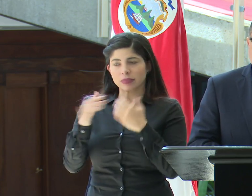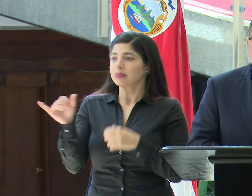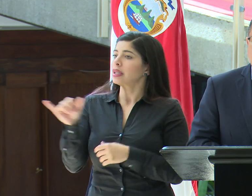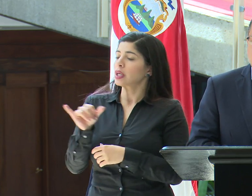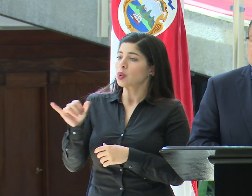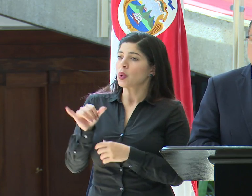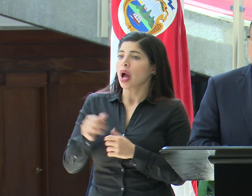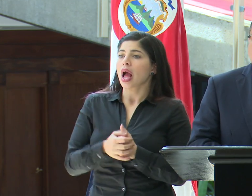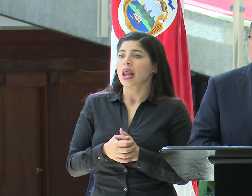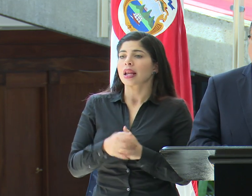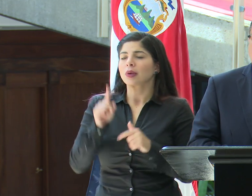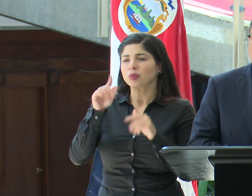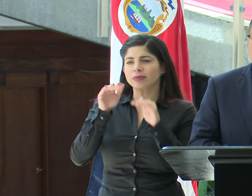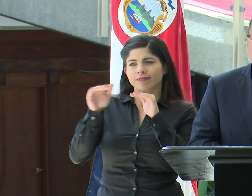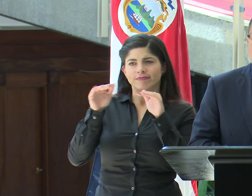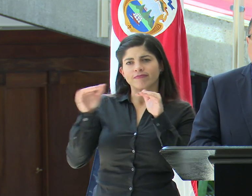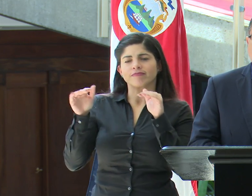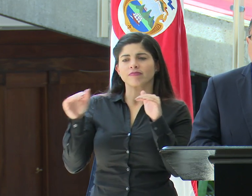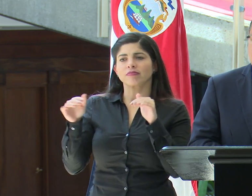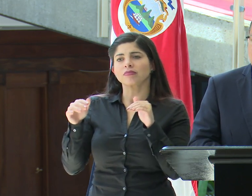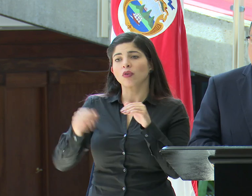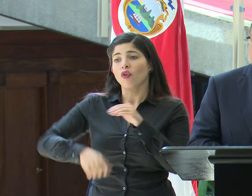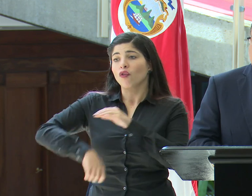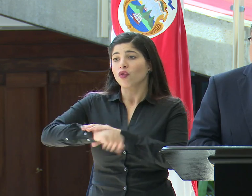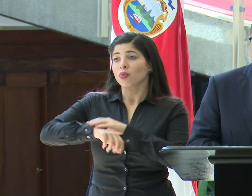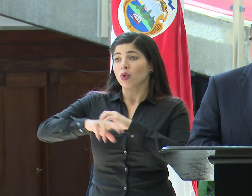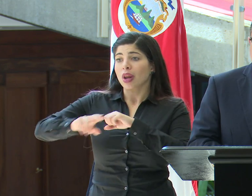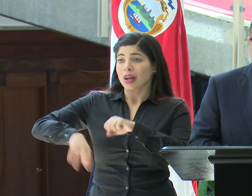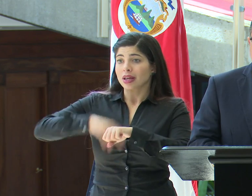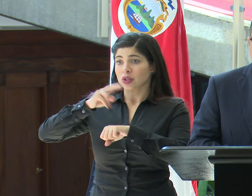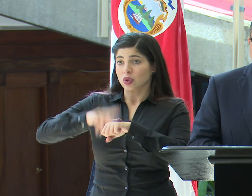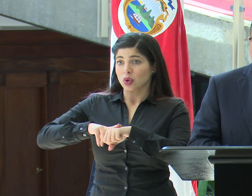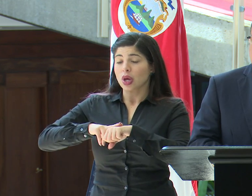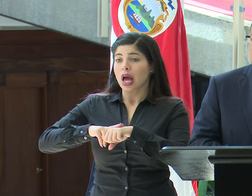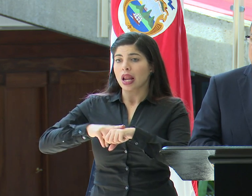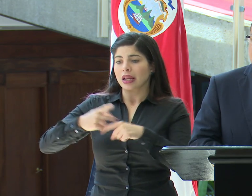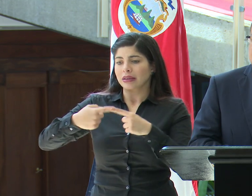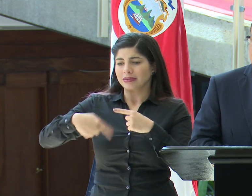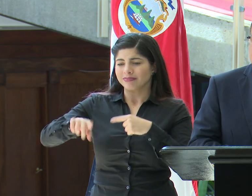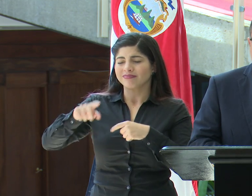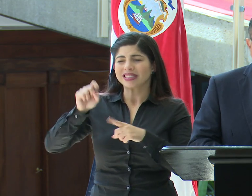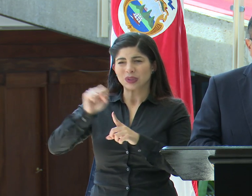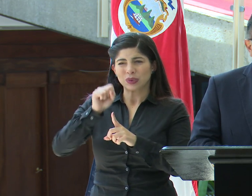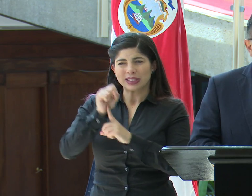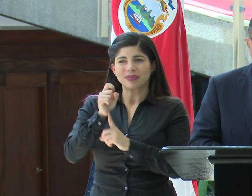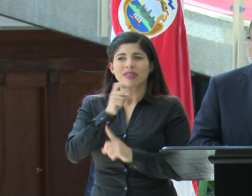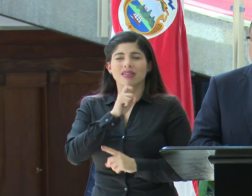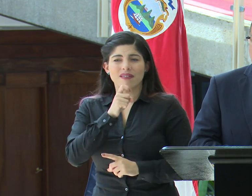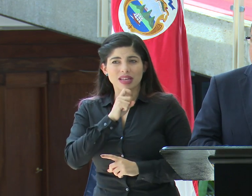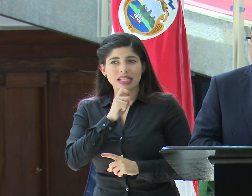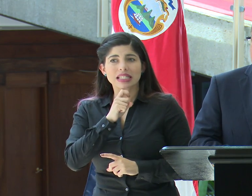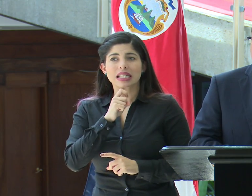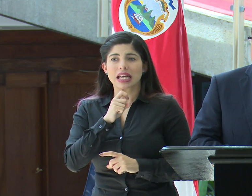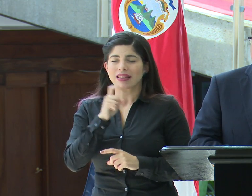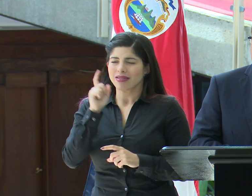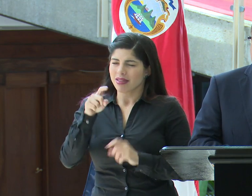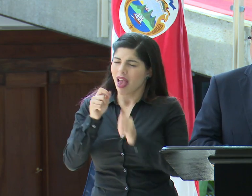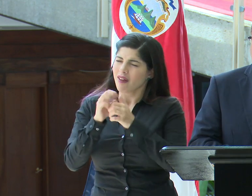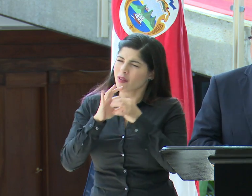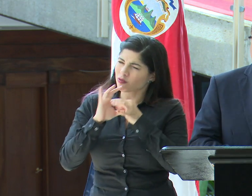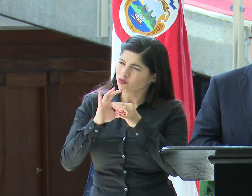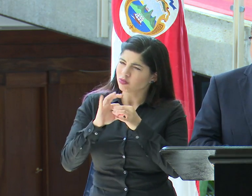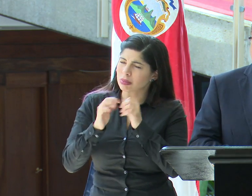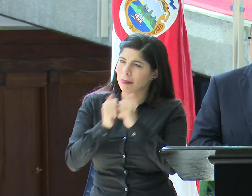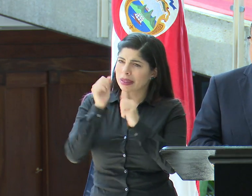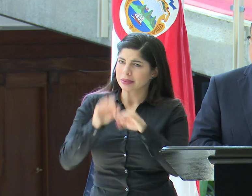Igualmente, hacer un llamado al fútbol nacional, se avecinan momentos difíciles donde la unión debe prevalecer